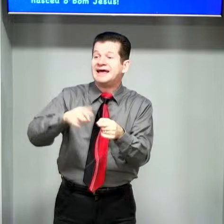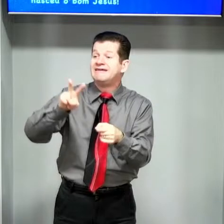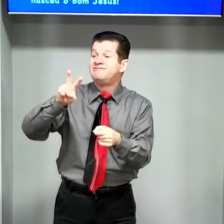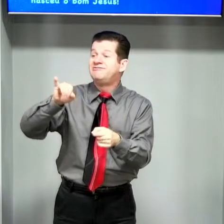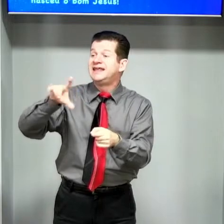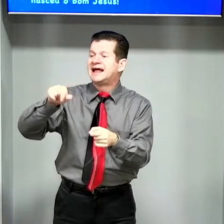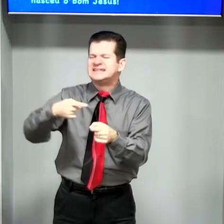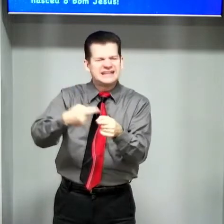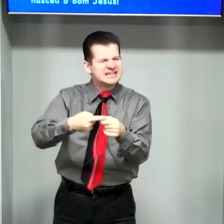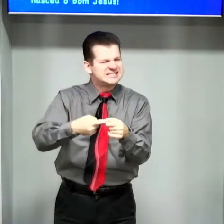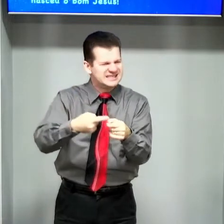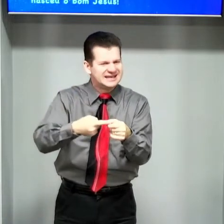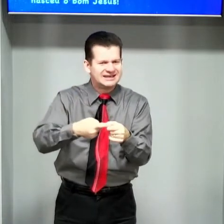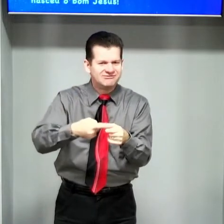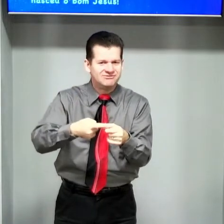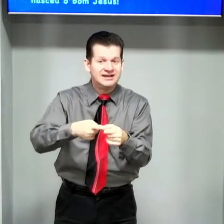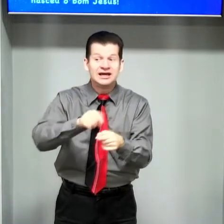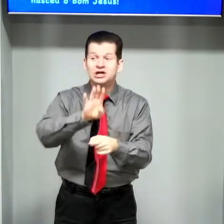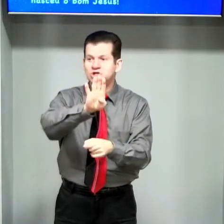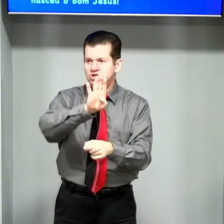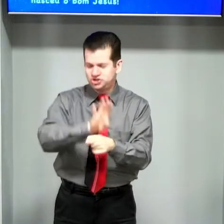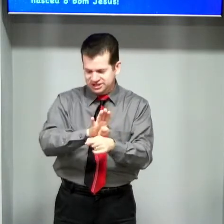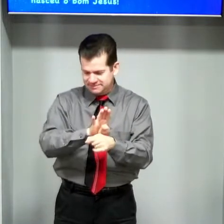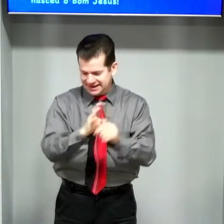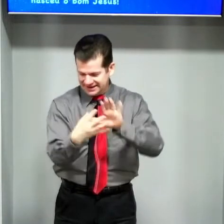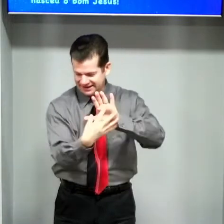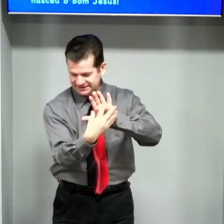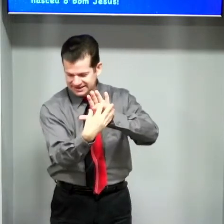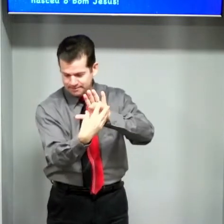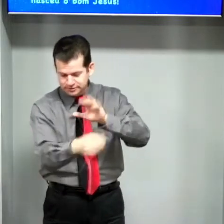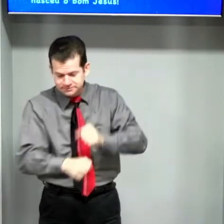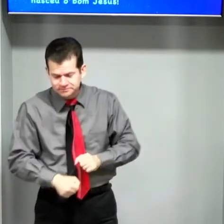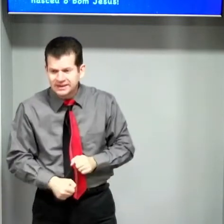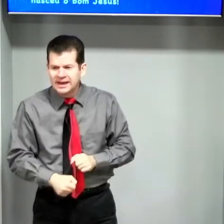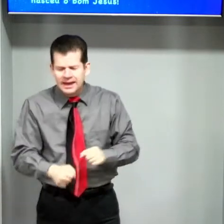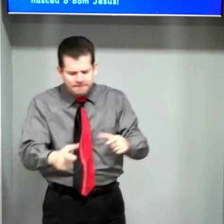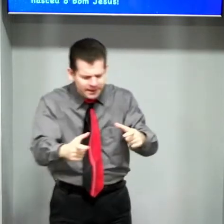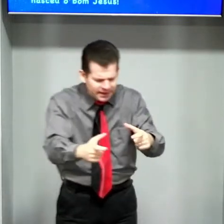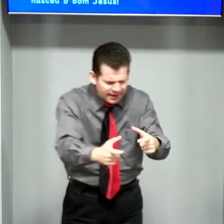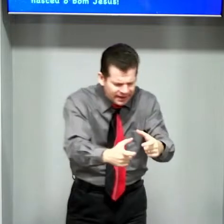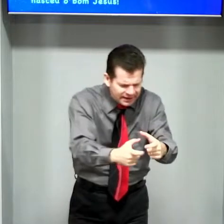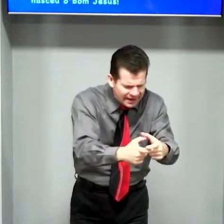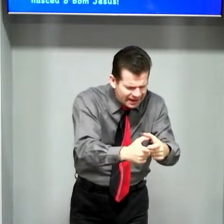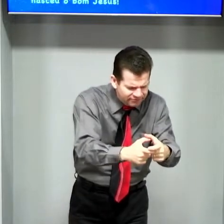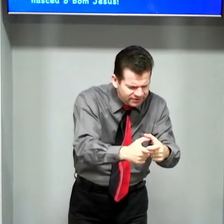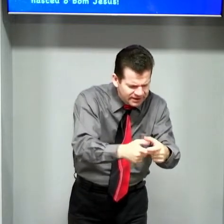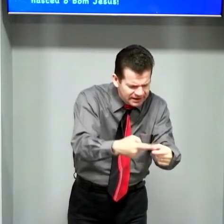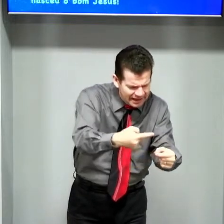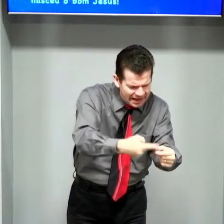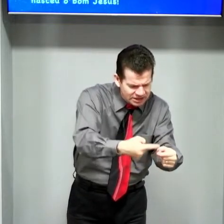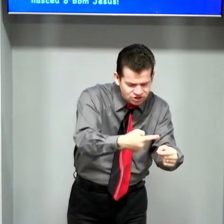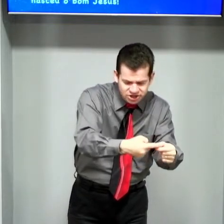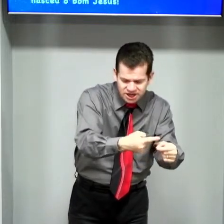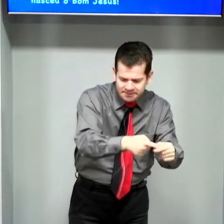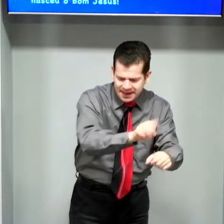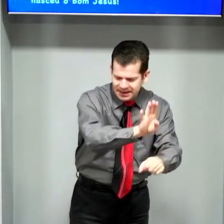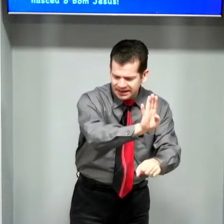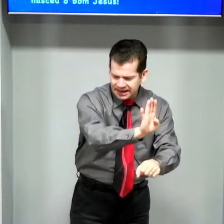Vila de Belém, cadê? Pequena Vila de Belém,